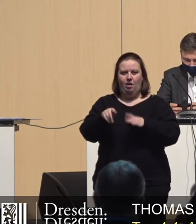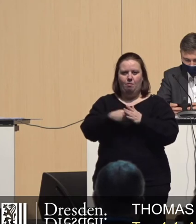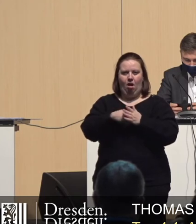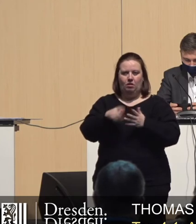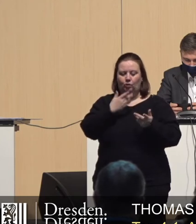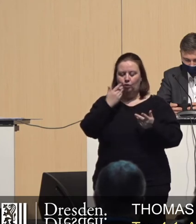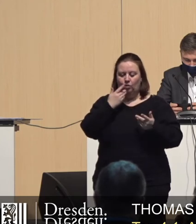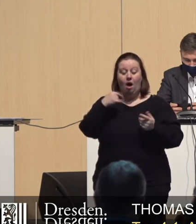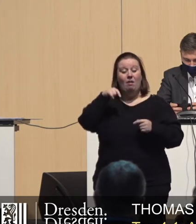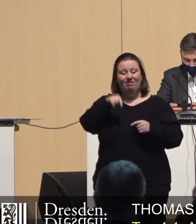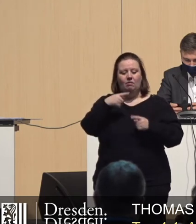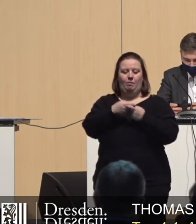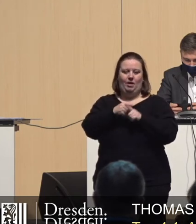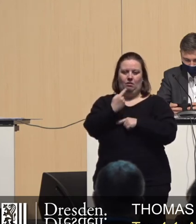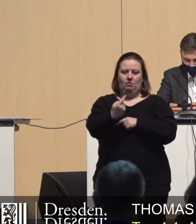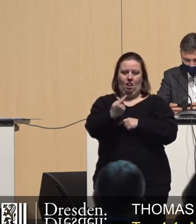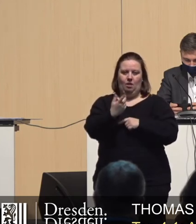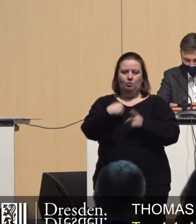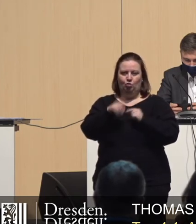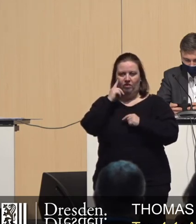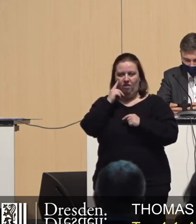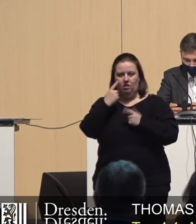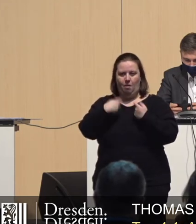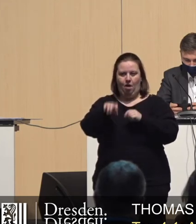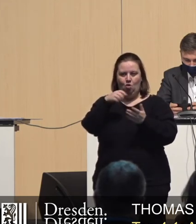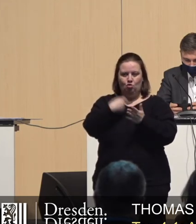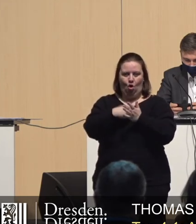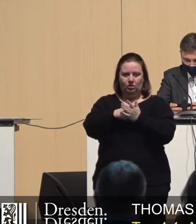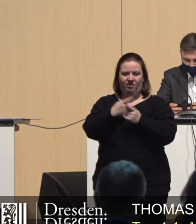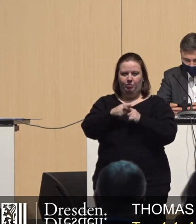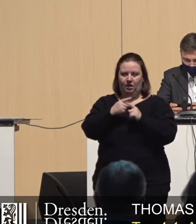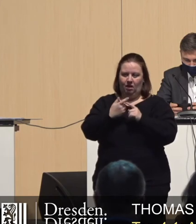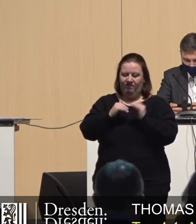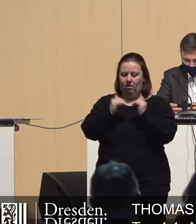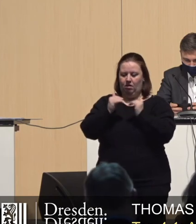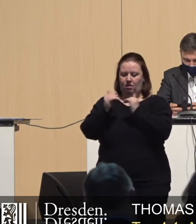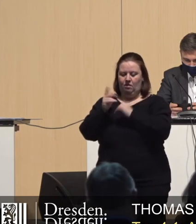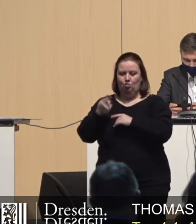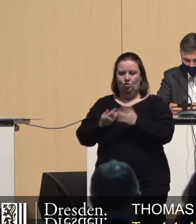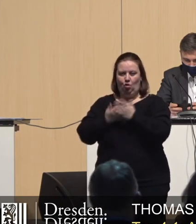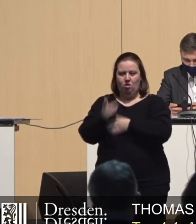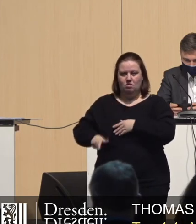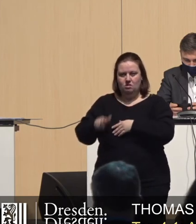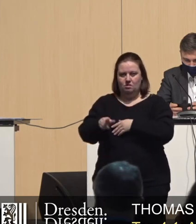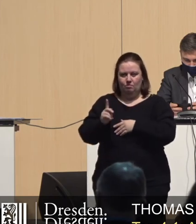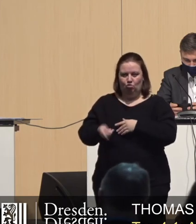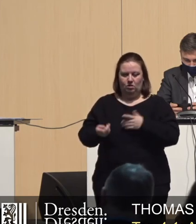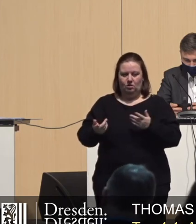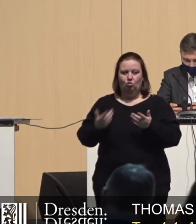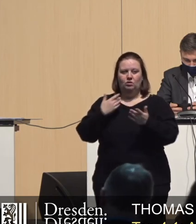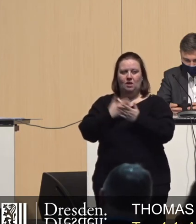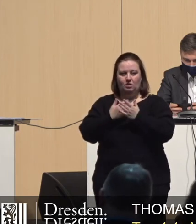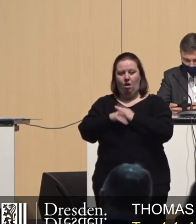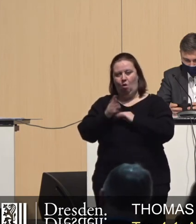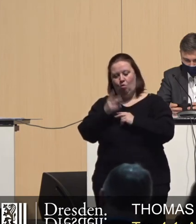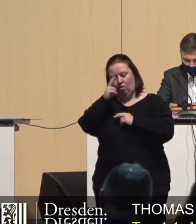Und sind es aber gerade diese Mieter, die bei immer weiter steigenden Baukosten mit ihren Mieten diese Neubauprojekte finanzieren müssen. Diesen Umständen